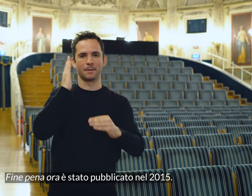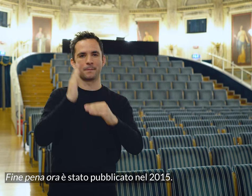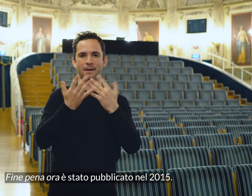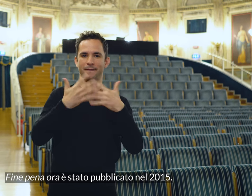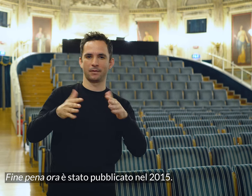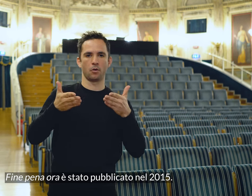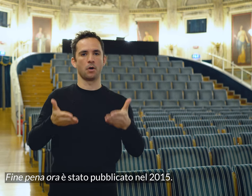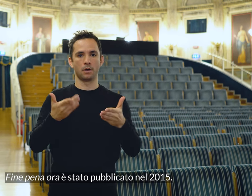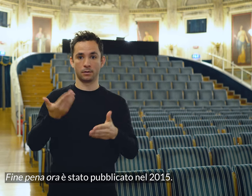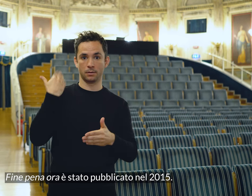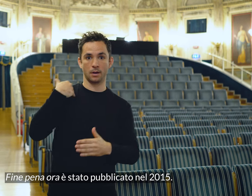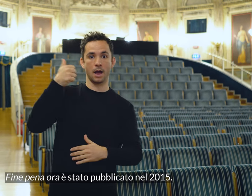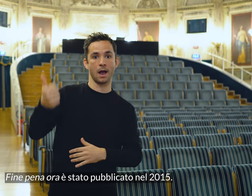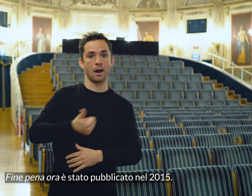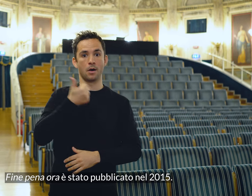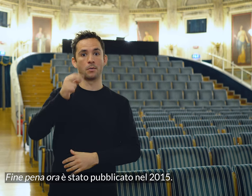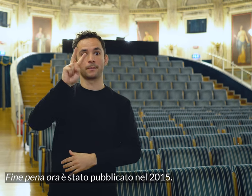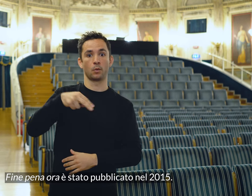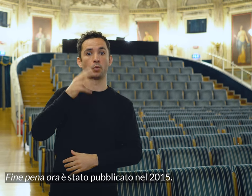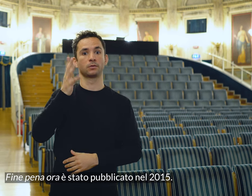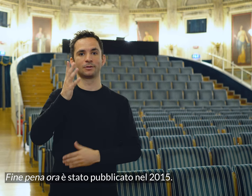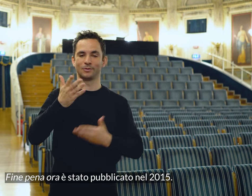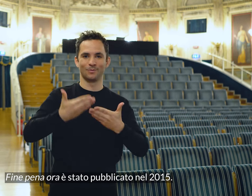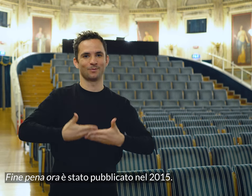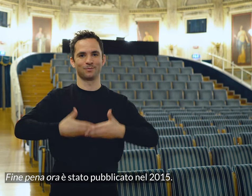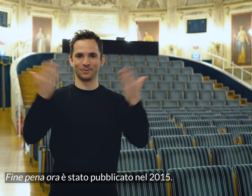Fine Pena Ora è stato pubblicato nel 2015.